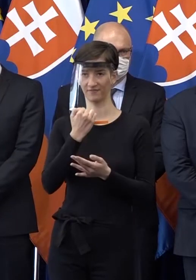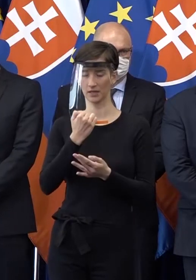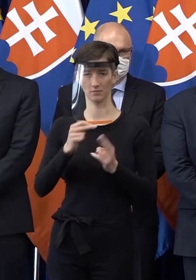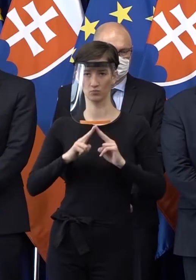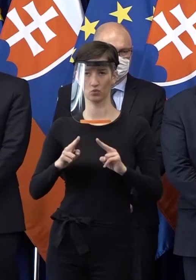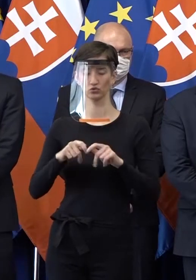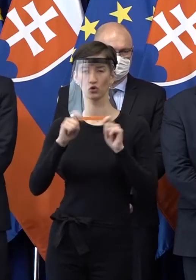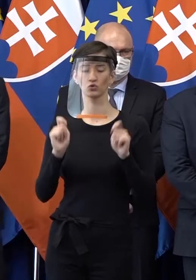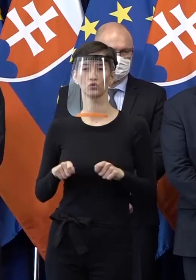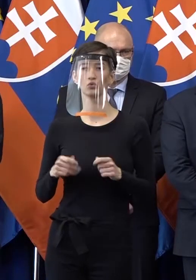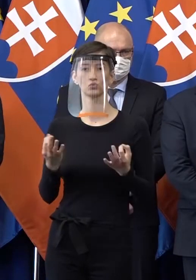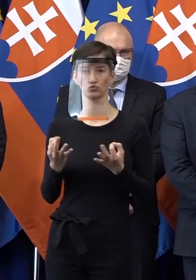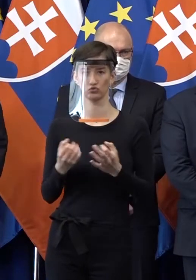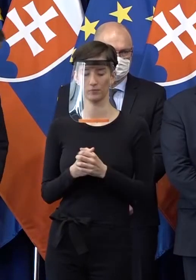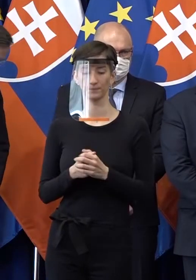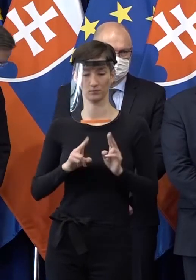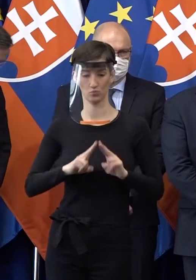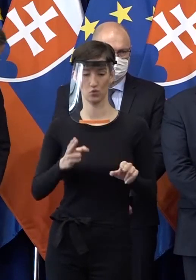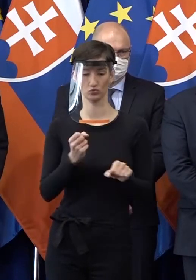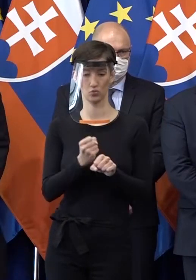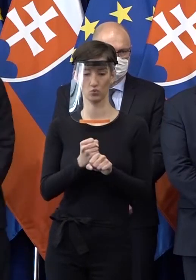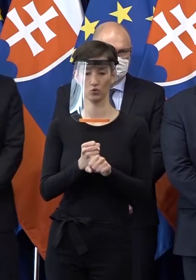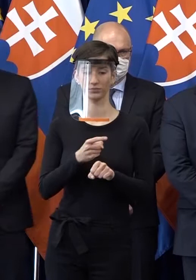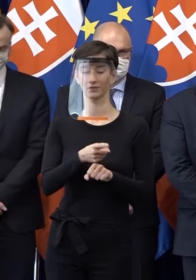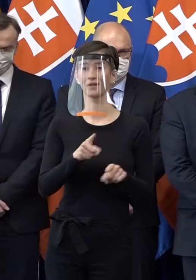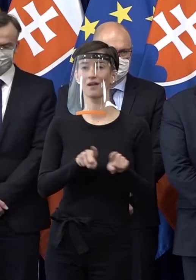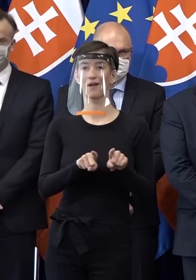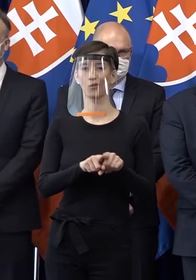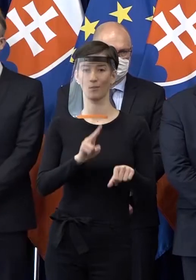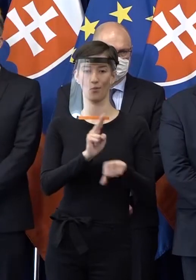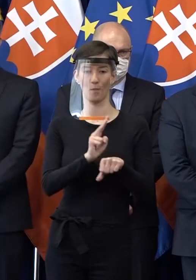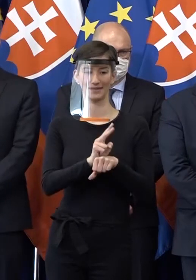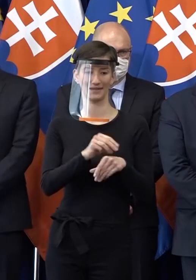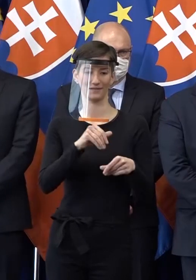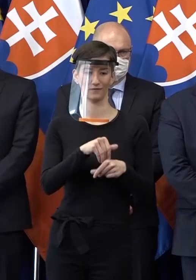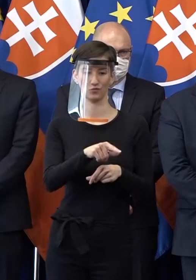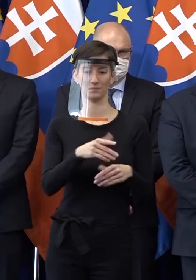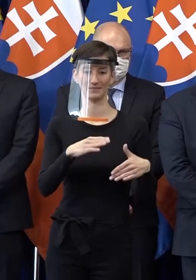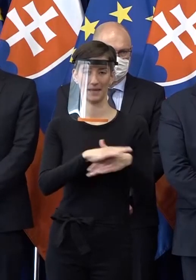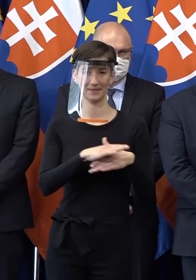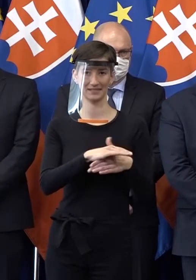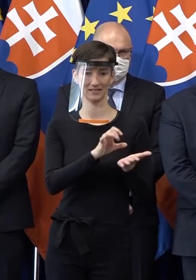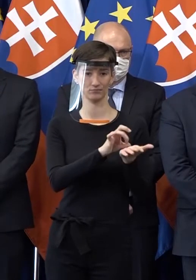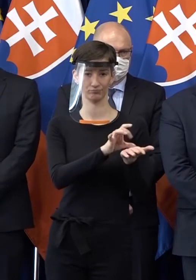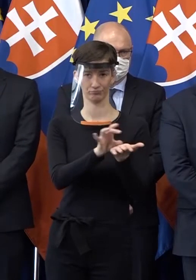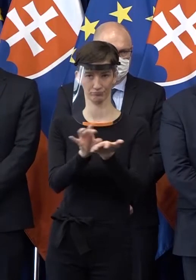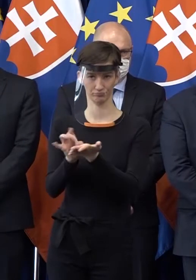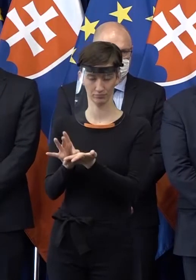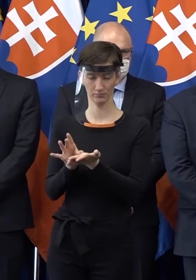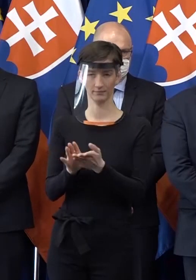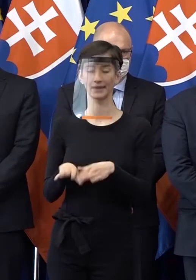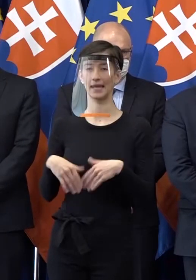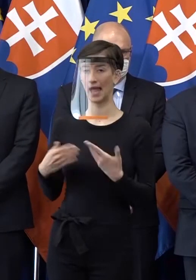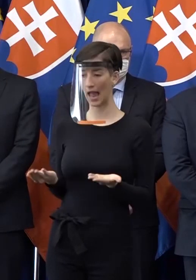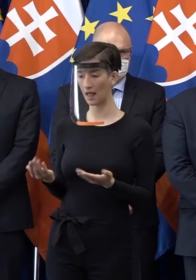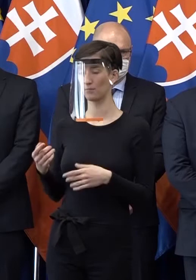Buď použijú nepopulárne opatrenia, to je natrvalo znižiť zamestnanosť, alebo teda očakávame, že ten balík,